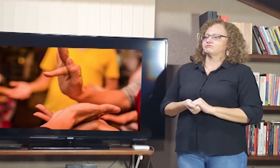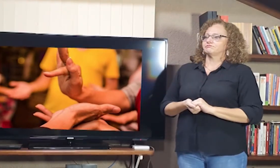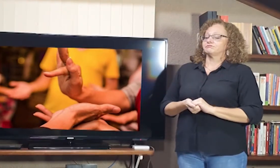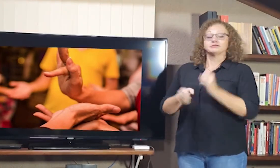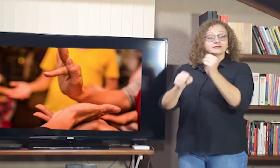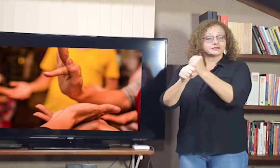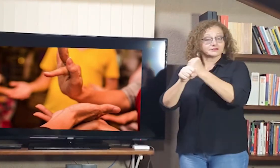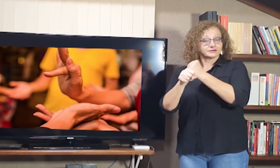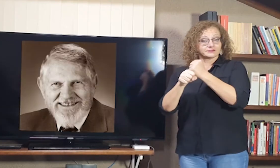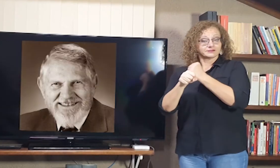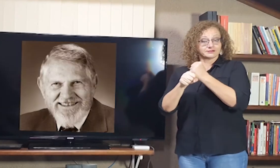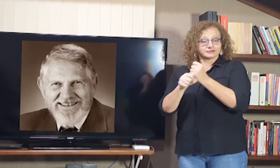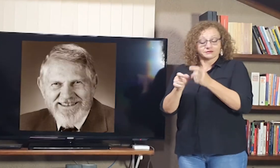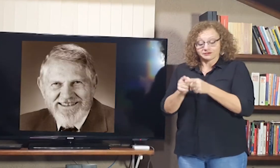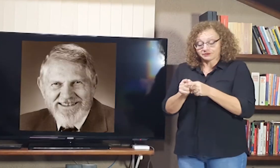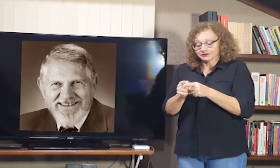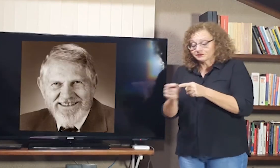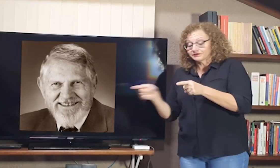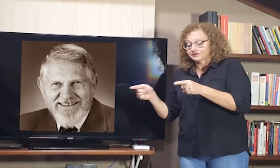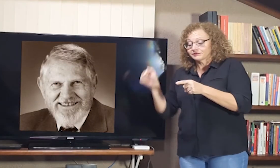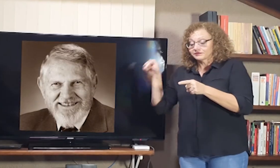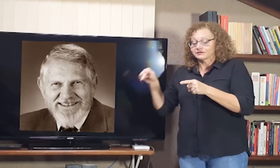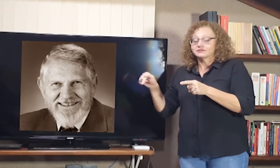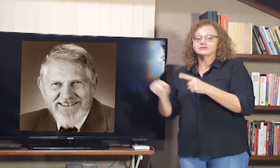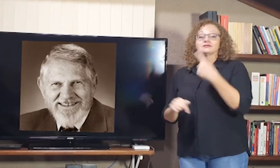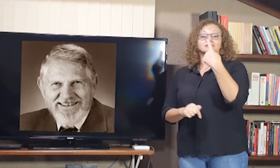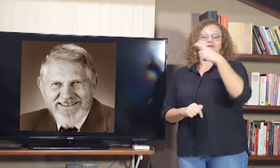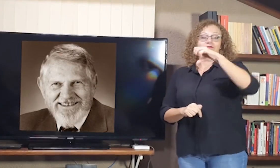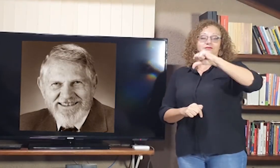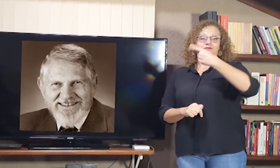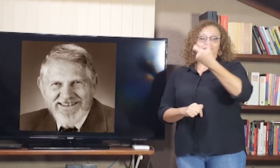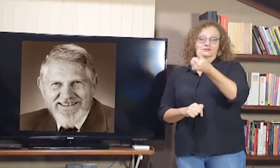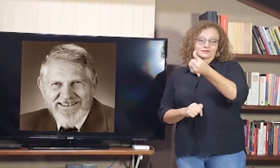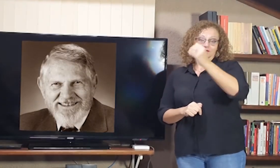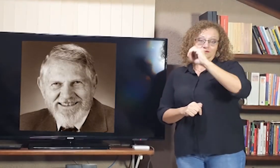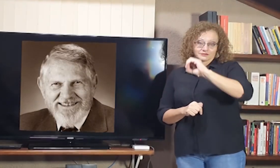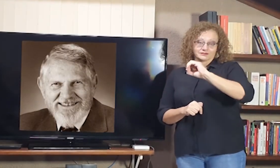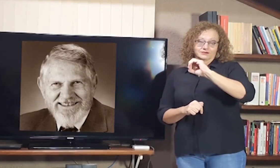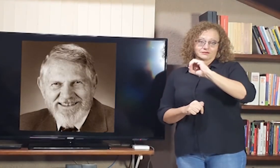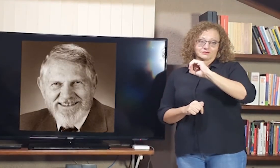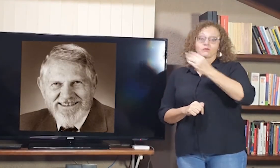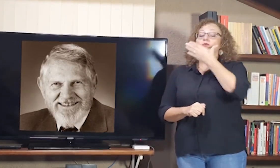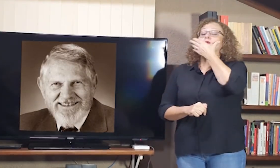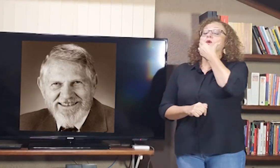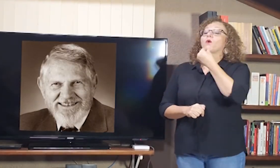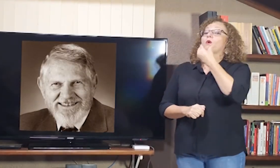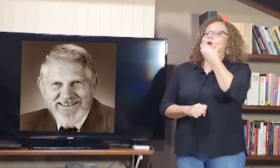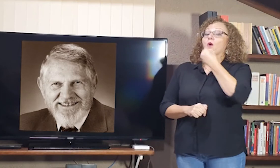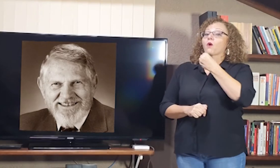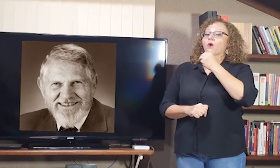sinalizar, mesmo com essa proibição. Avançando um pouquinho mais, em 1960,